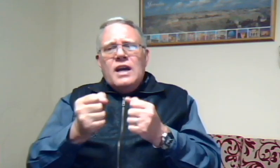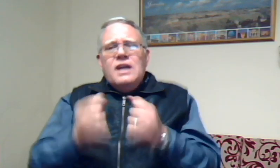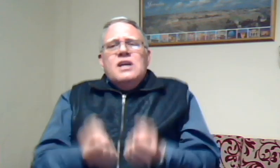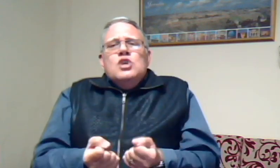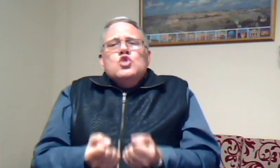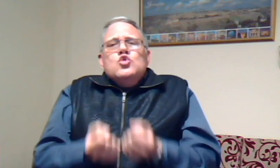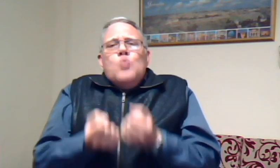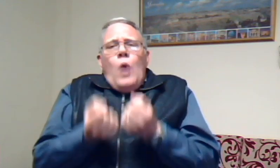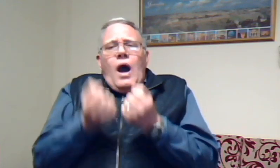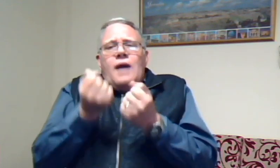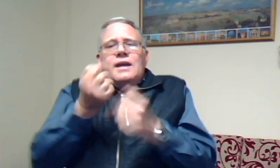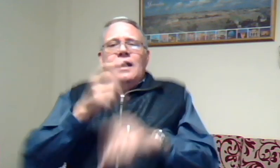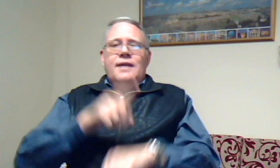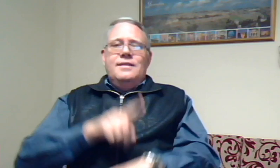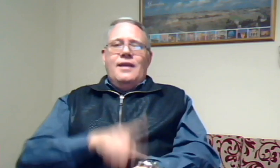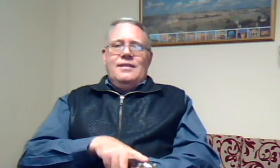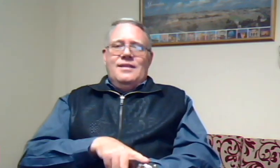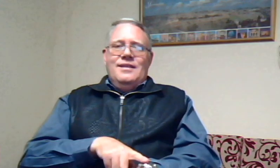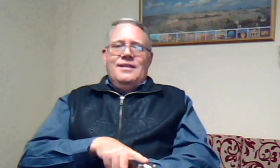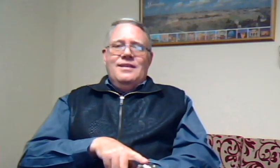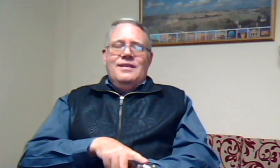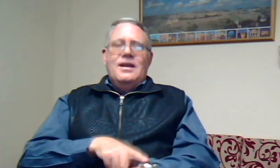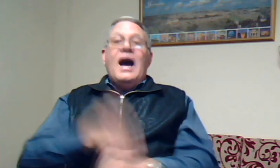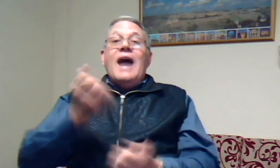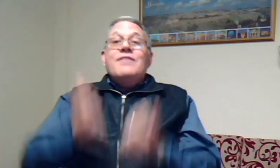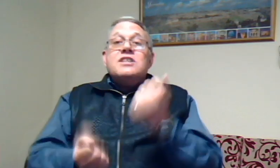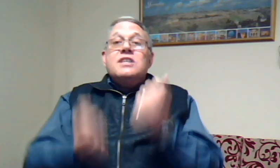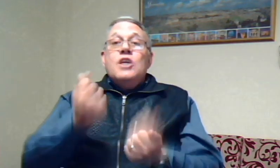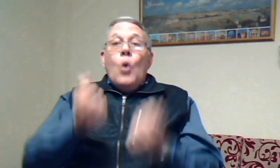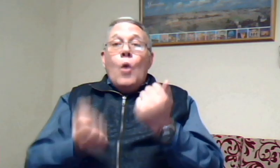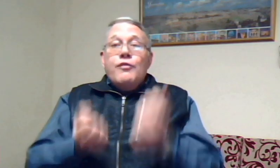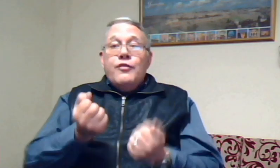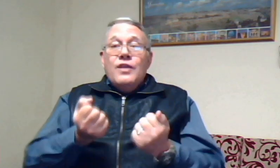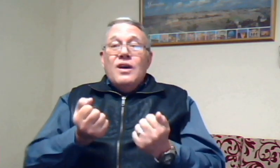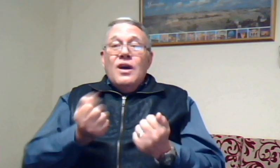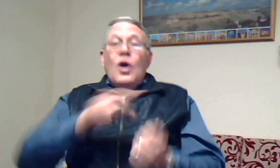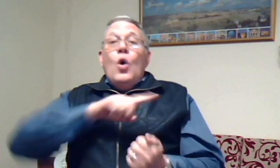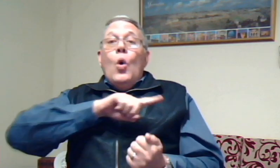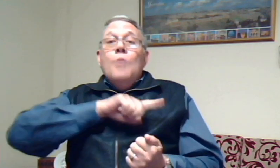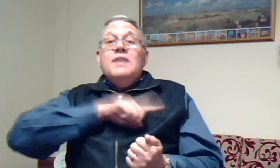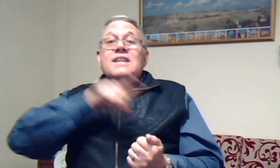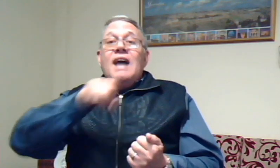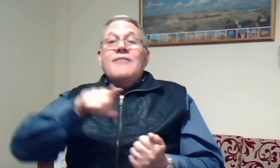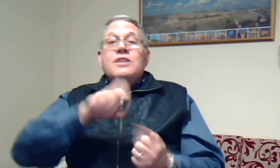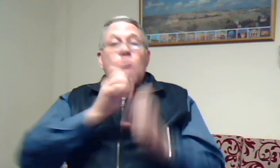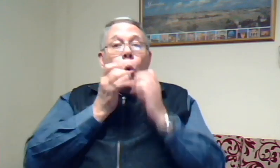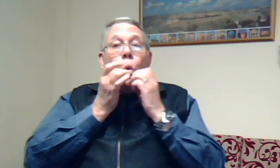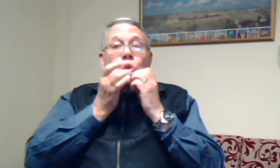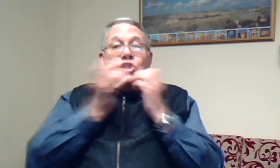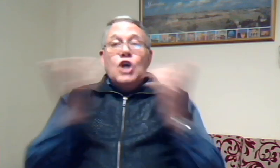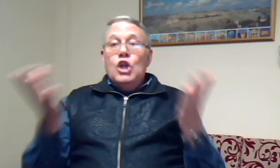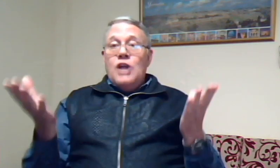Swaar kryd Hy was in die hoofd Omdat hy was onskuldig